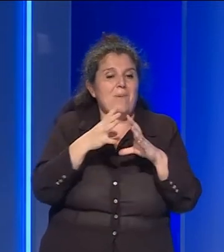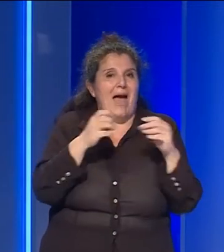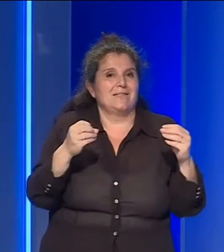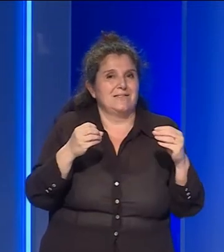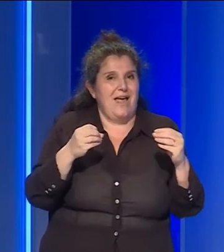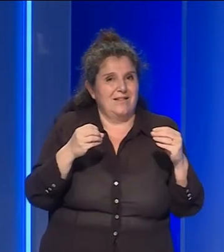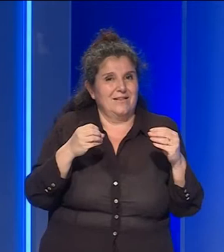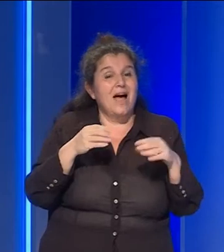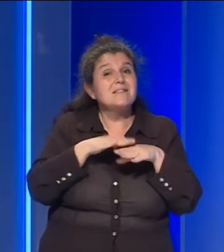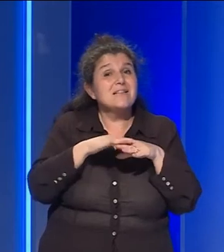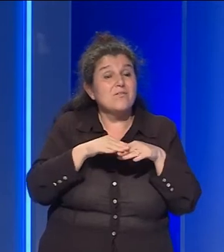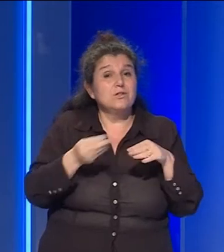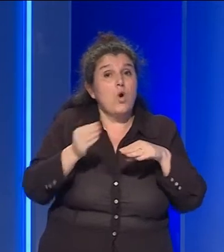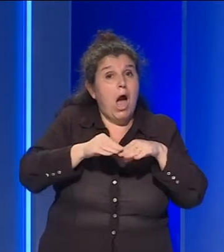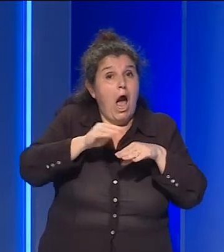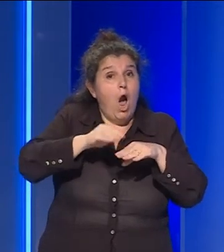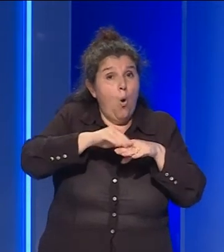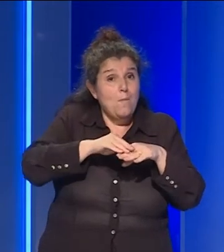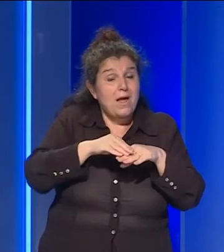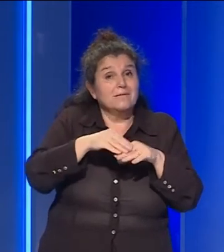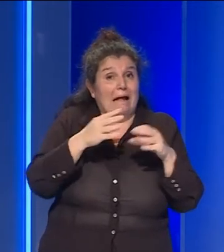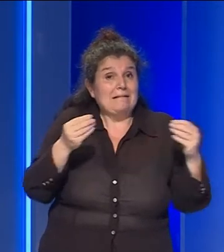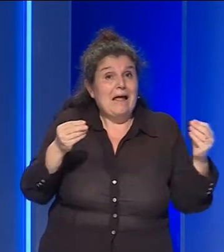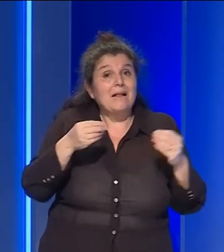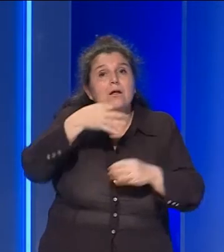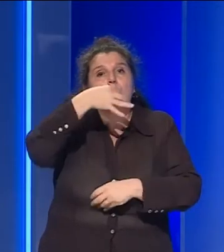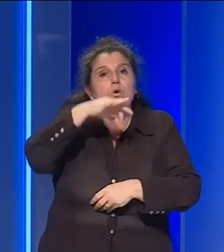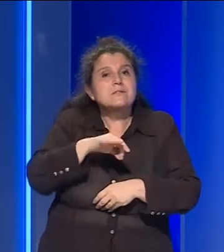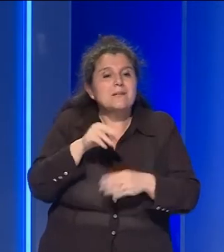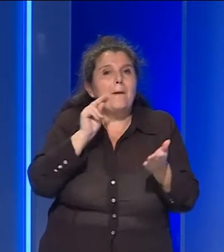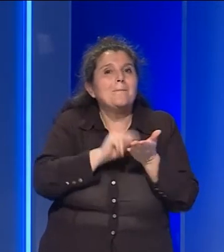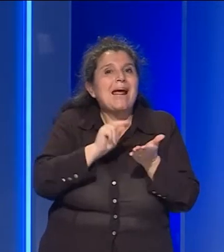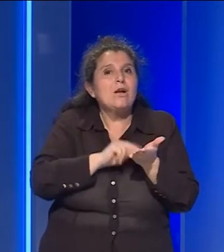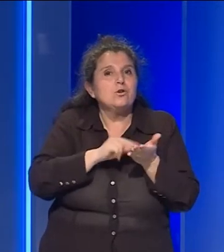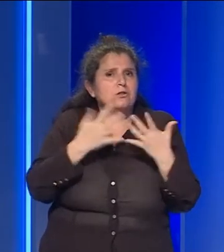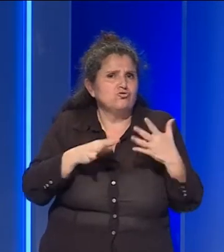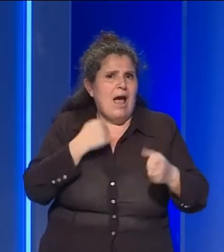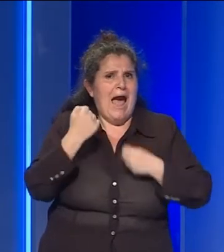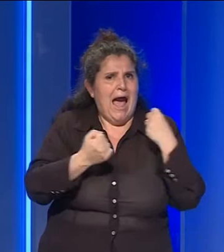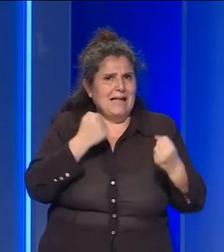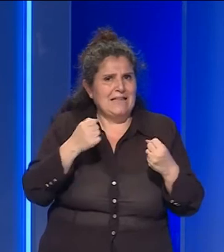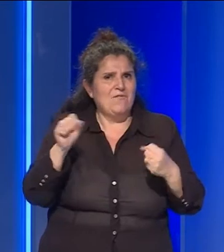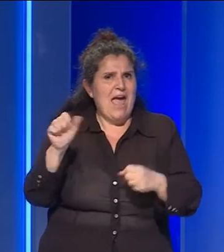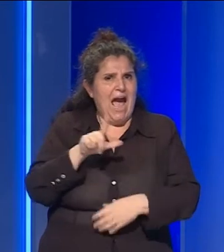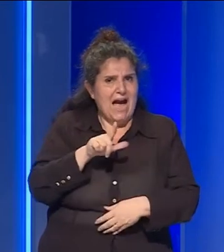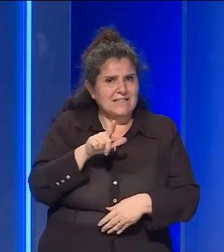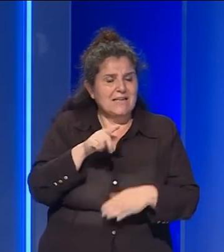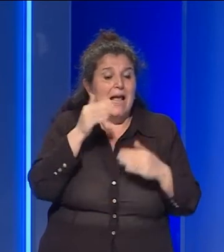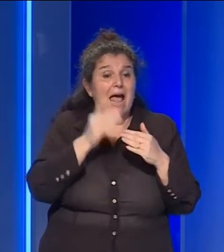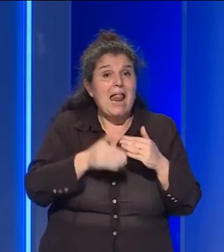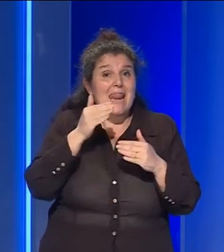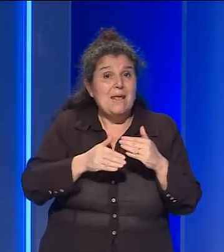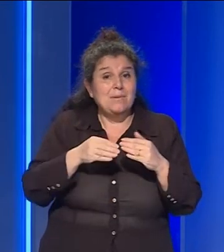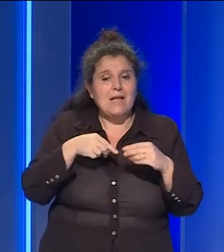servizio va a implementare le numerose possibilità di prenotazione già attivate dall'azienda che limitano gli